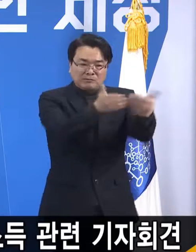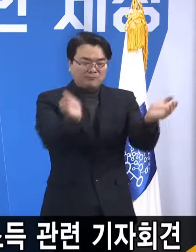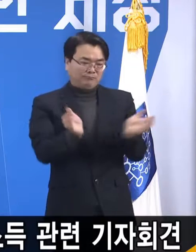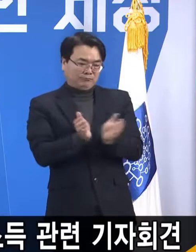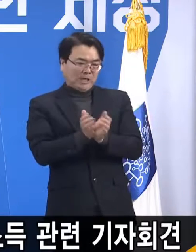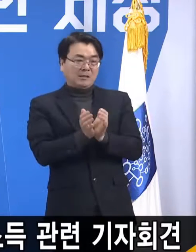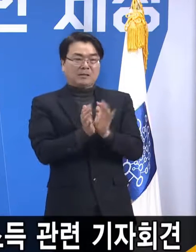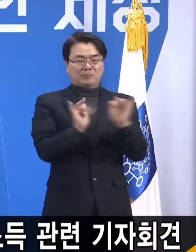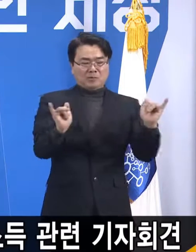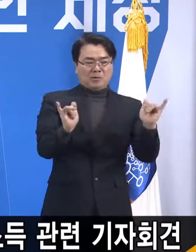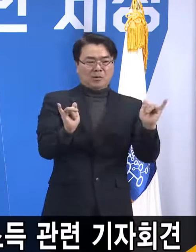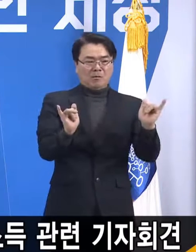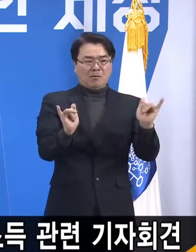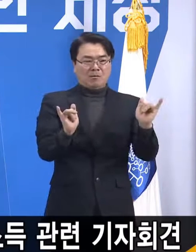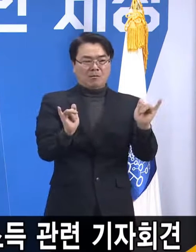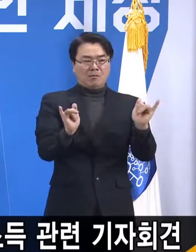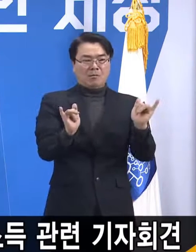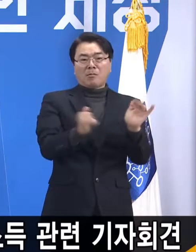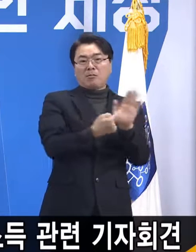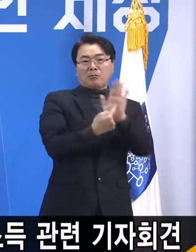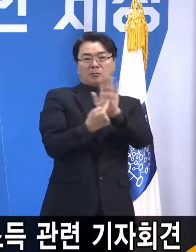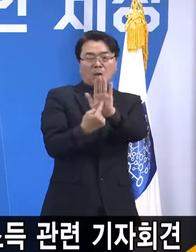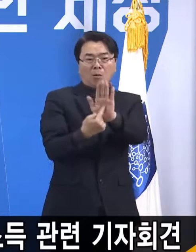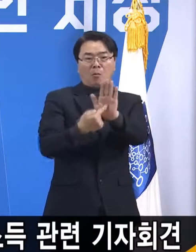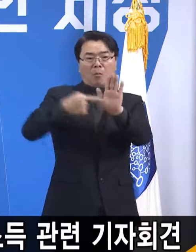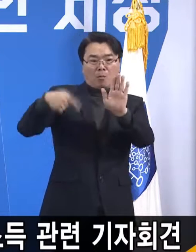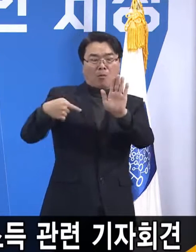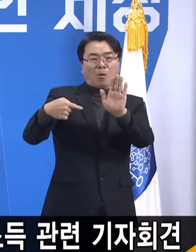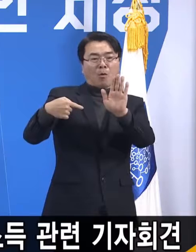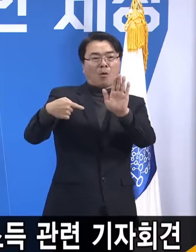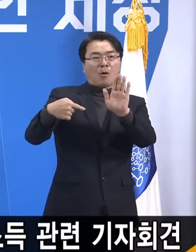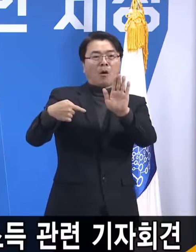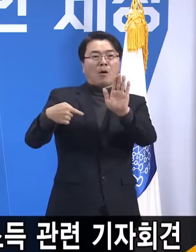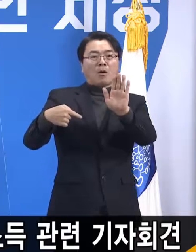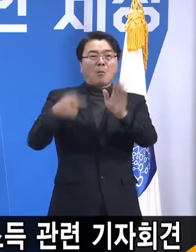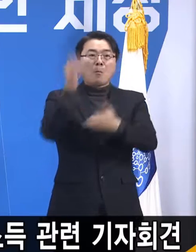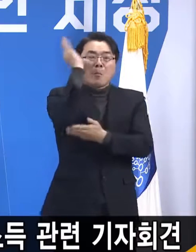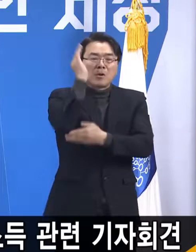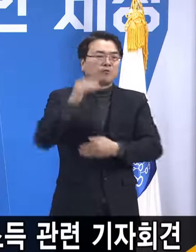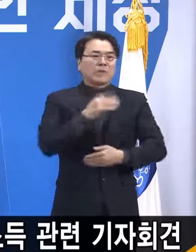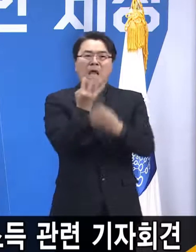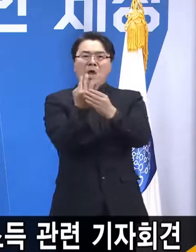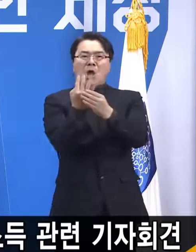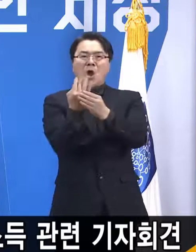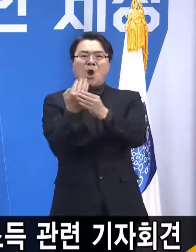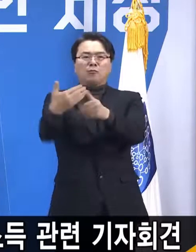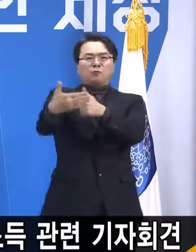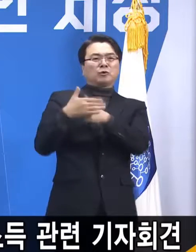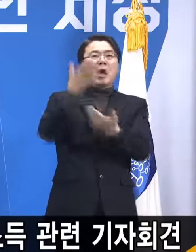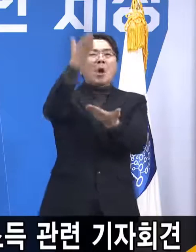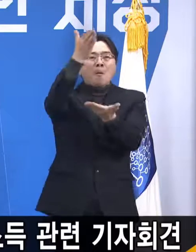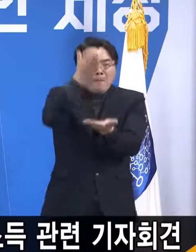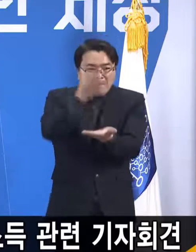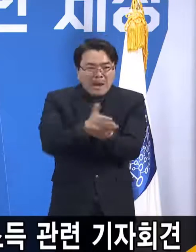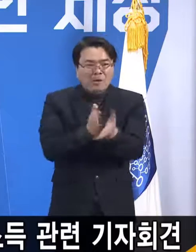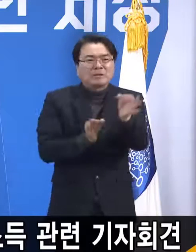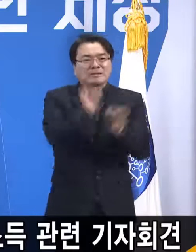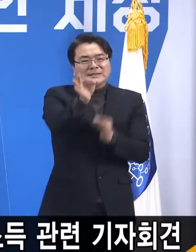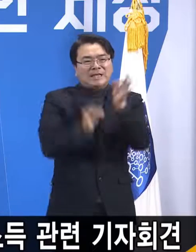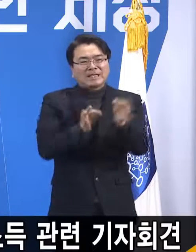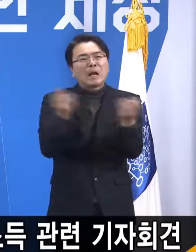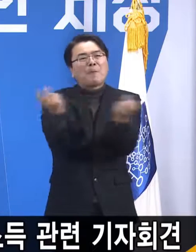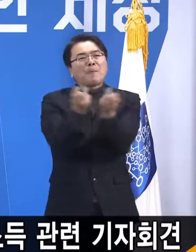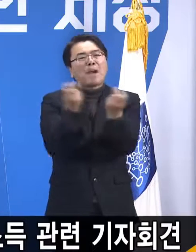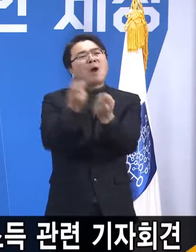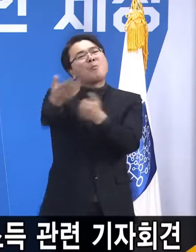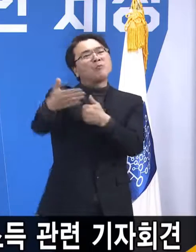내세워서 우리한테 현금 지원해 주지 마시고 우리한테 매출을 지원해 주십시오